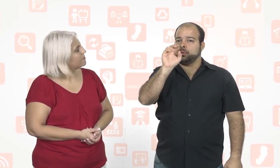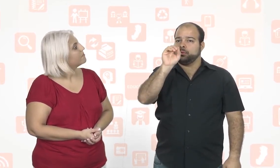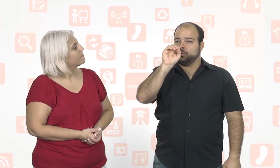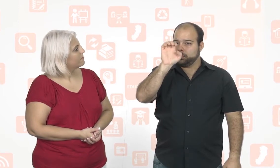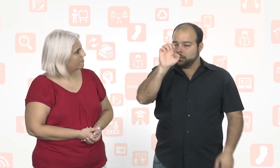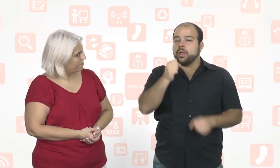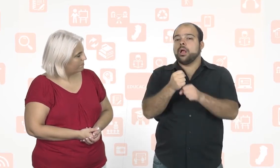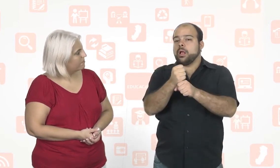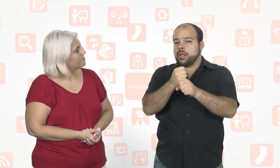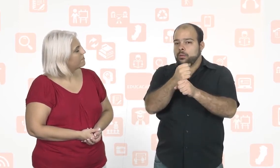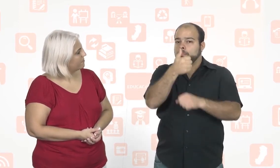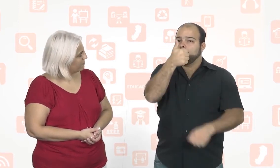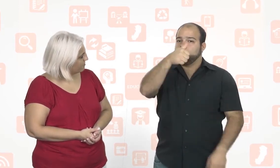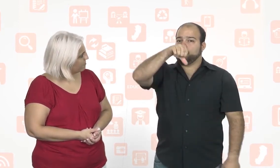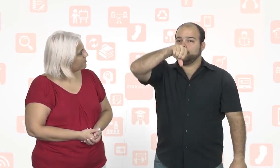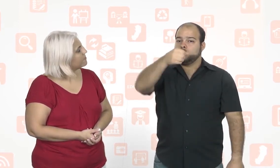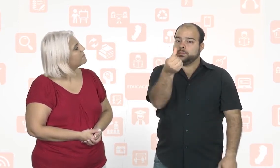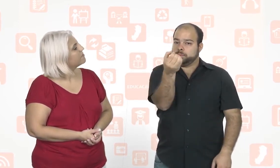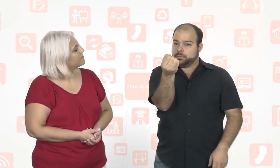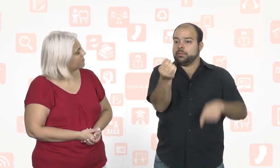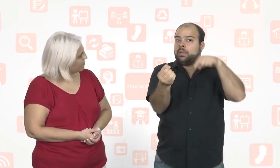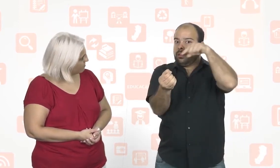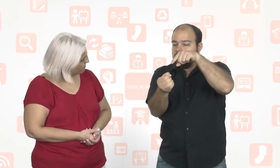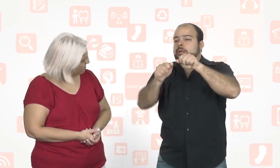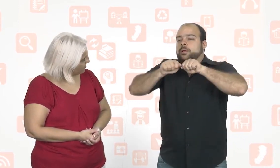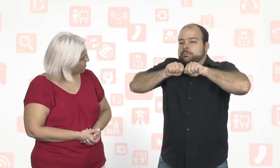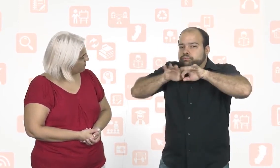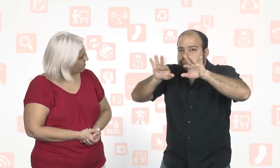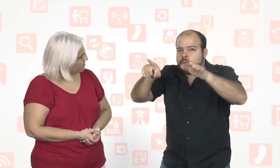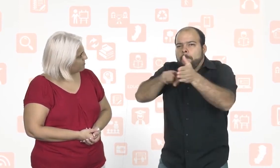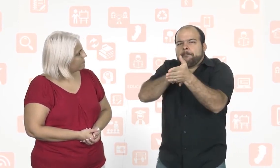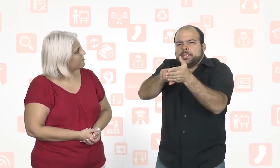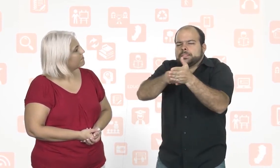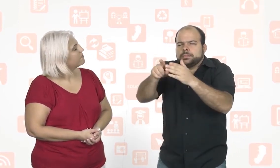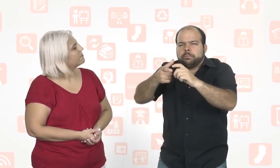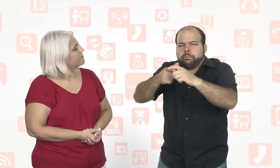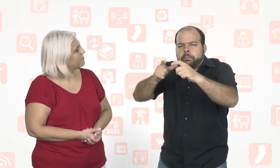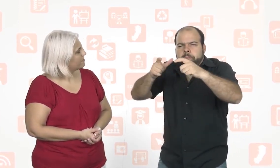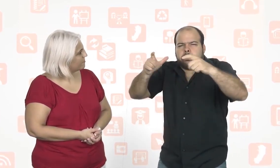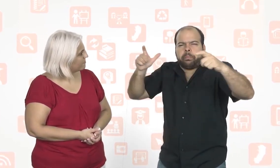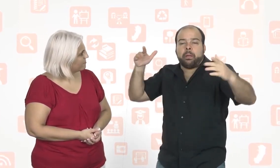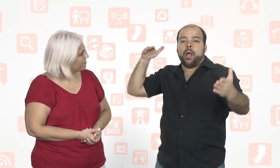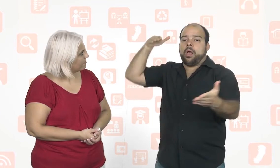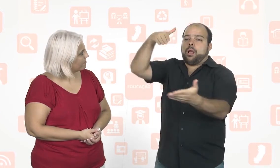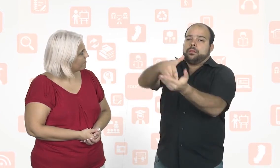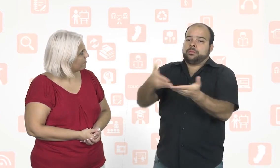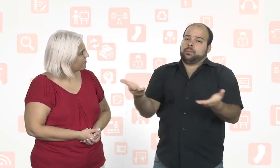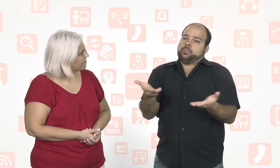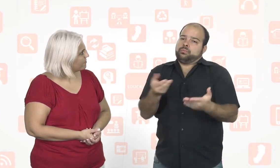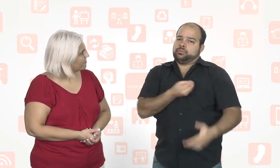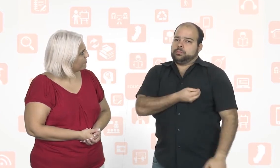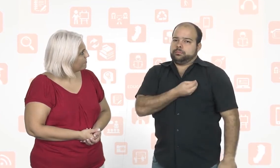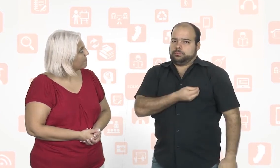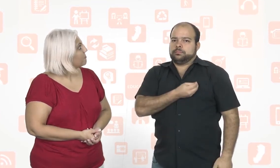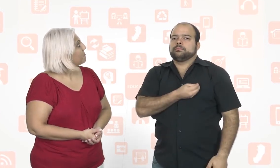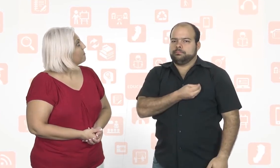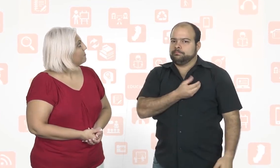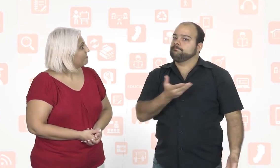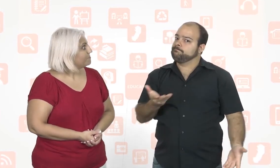Ele trabalhou nisso a partir da década de 60 do século passado. Então, os estudos linguísticos da língua de sinais vêm se desenvolvendo desde essa época